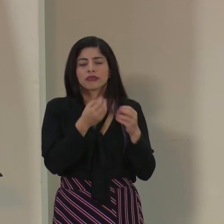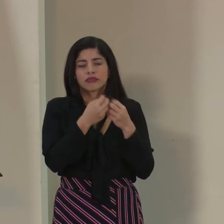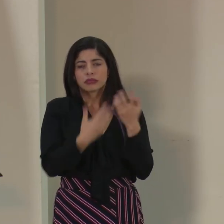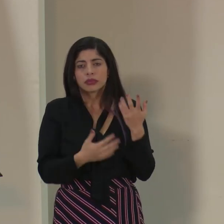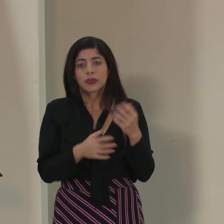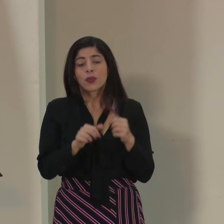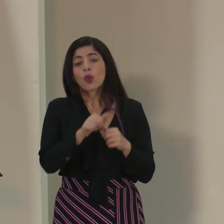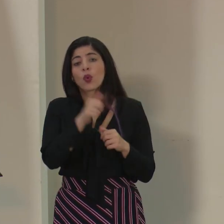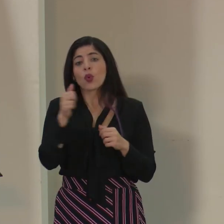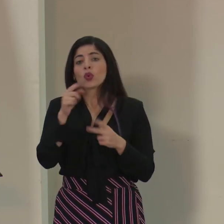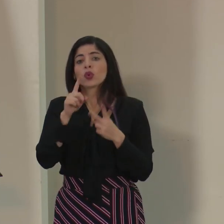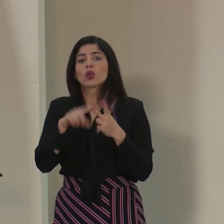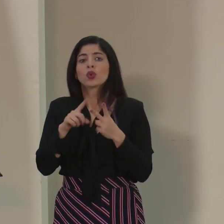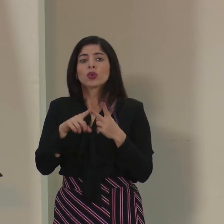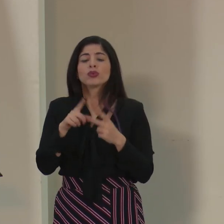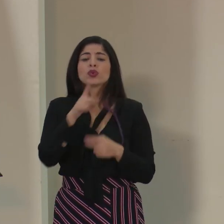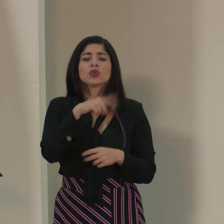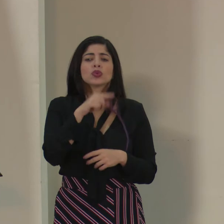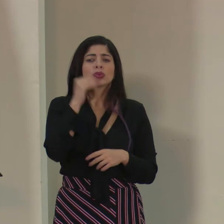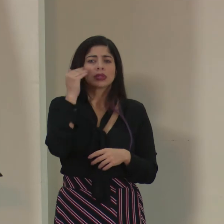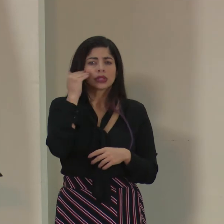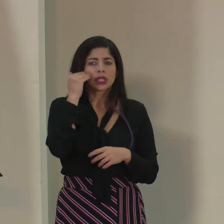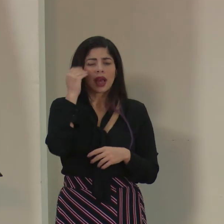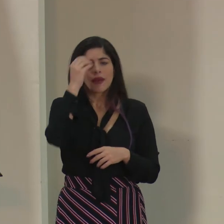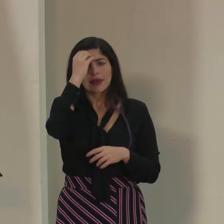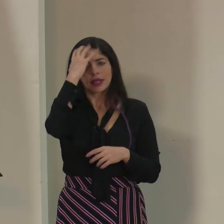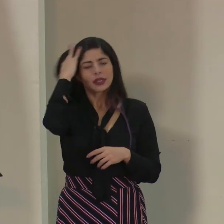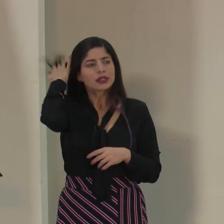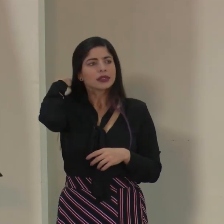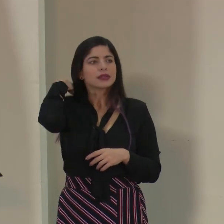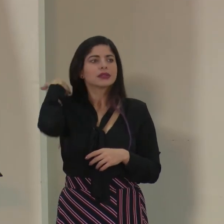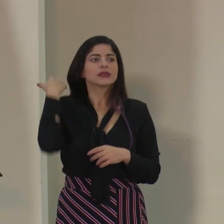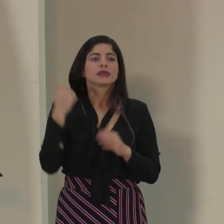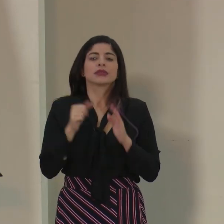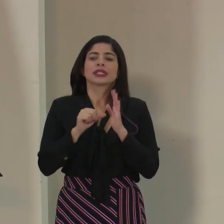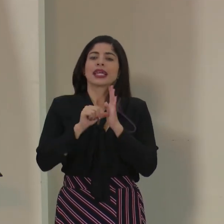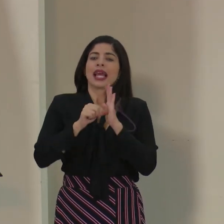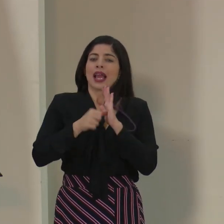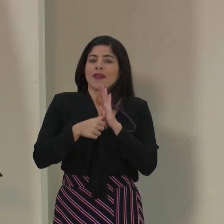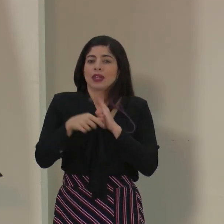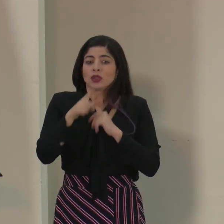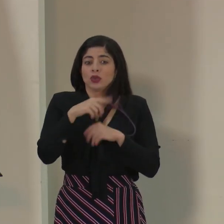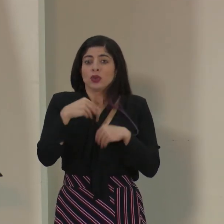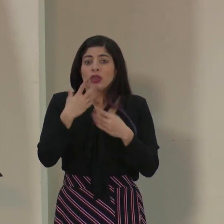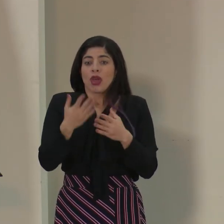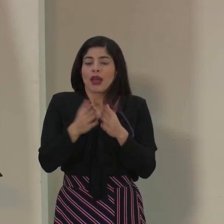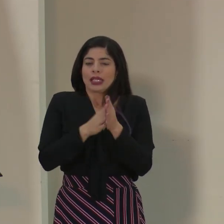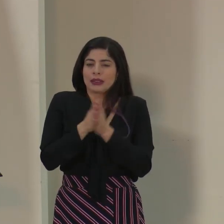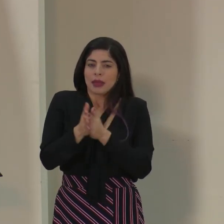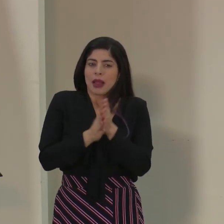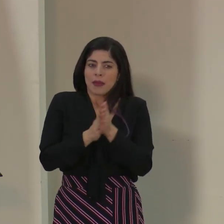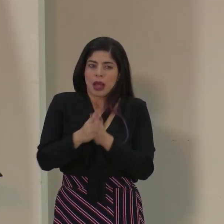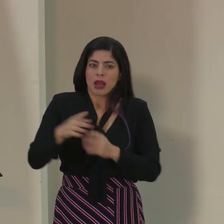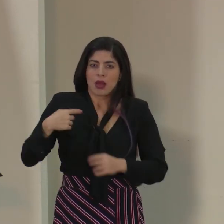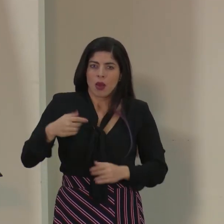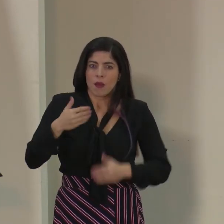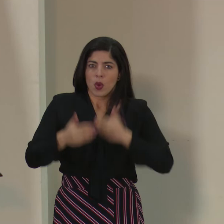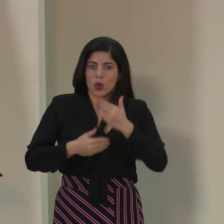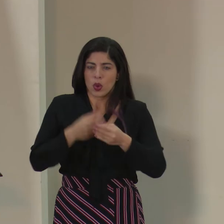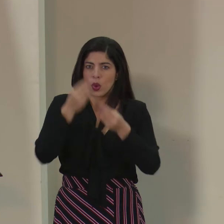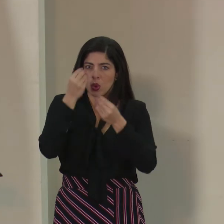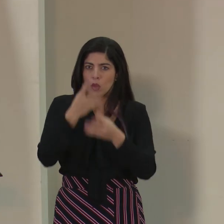Lo otro, ustedes saben, y el énfasis que le dan ustedes del lavado de manos, el protocolo,